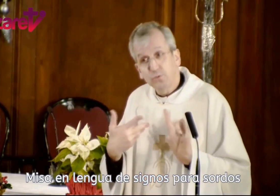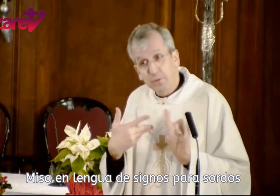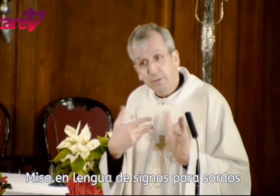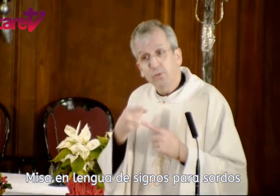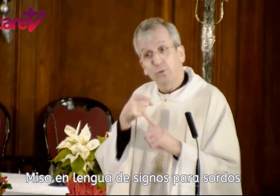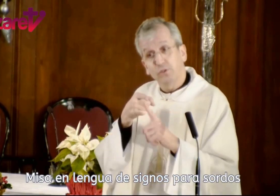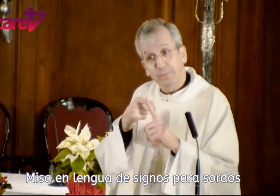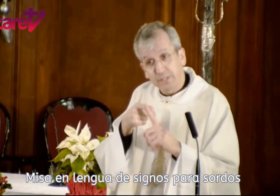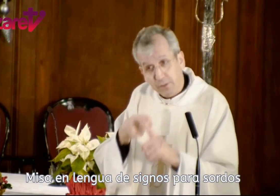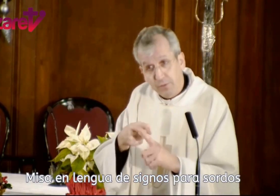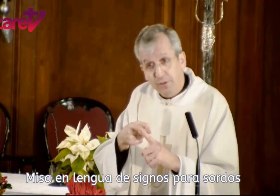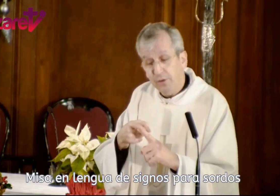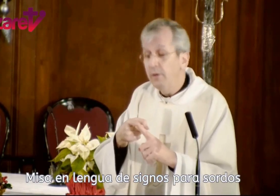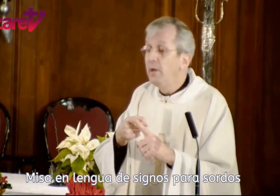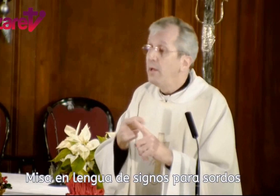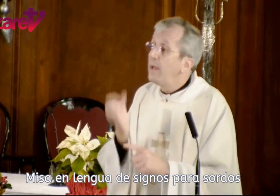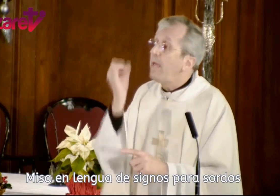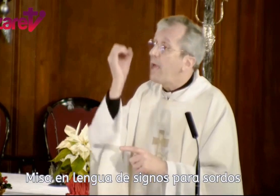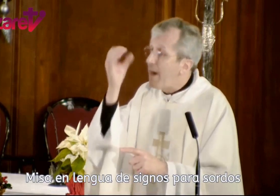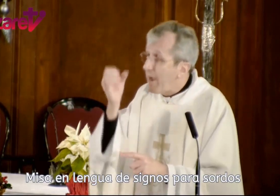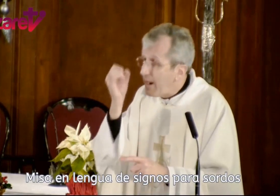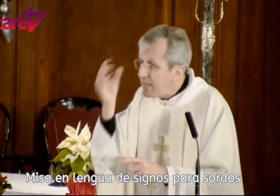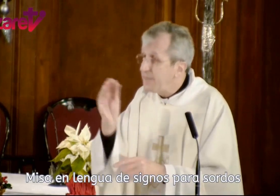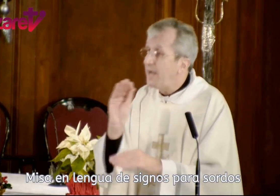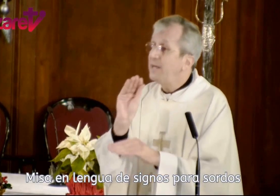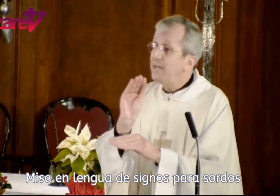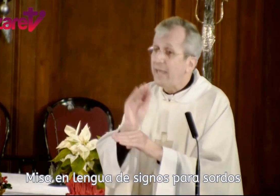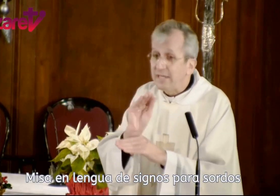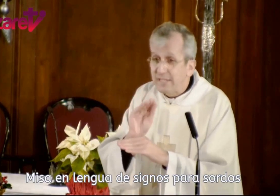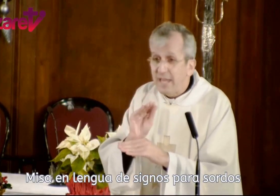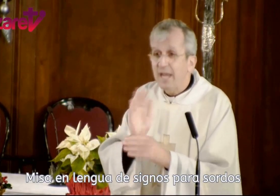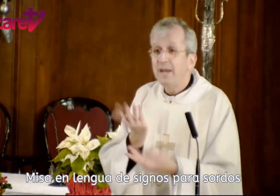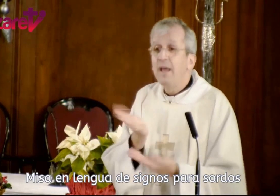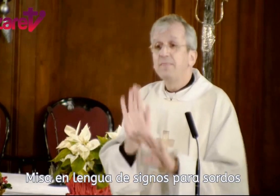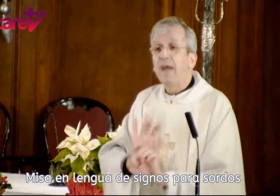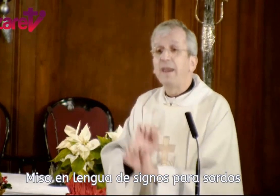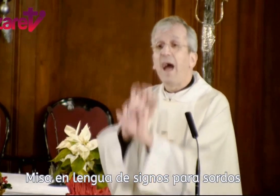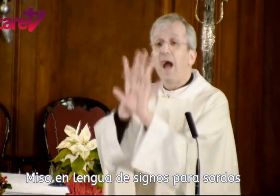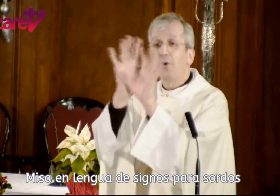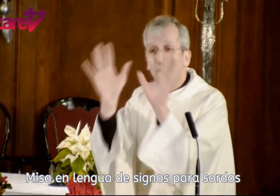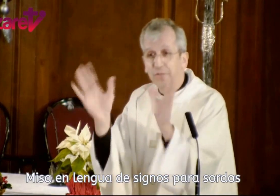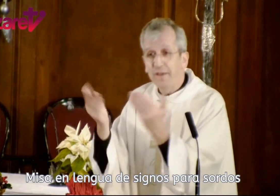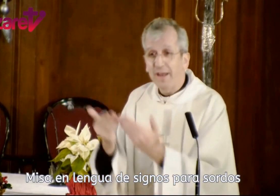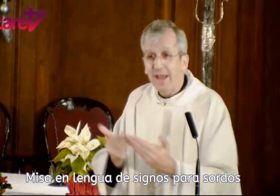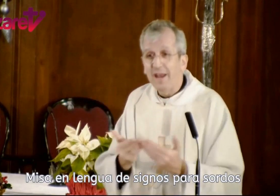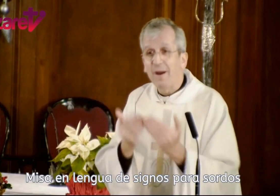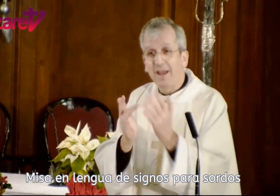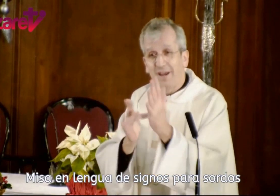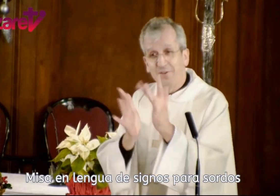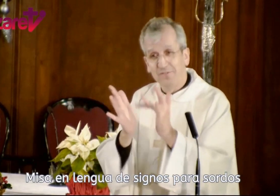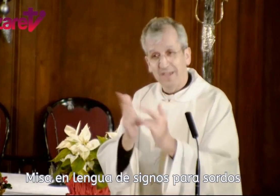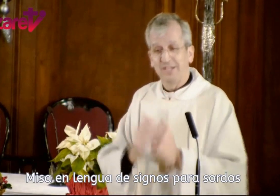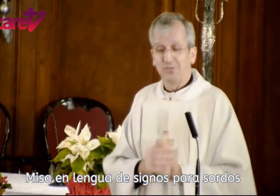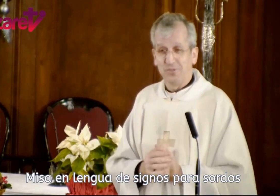sufrimiento y su persecución, evangelizan, enseñan, dan a conocer el Evangelio de Jesús.